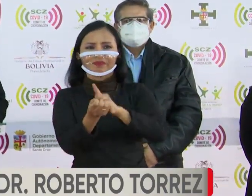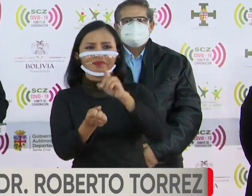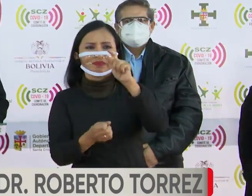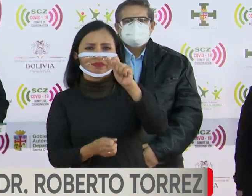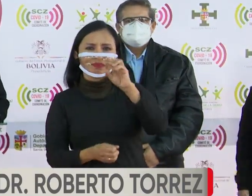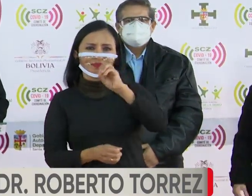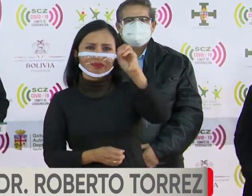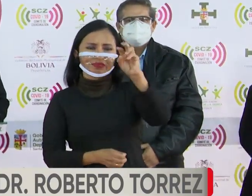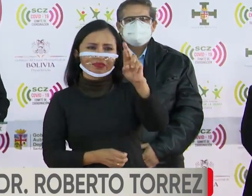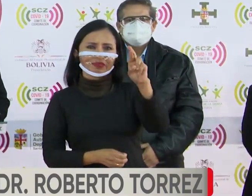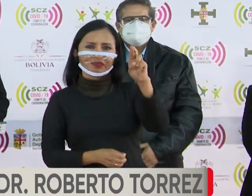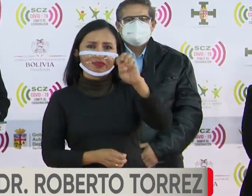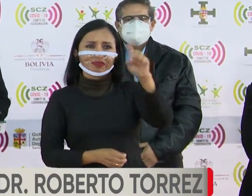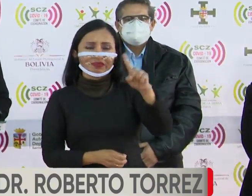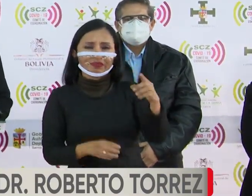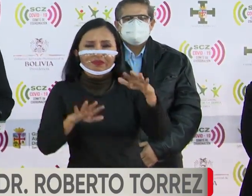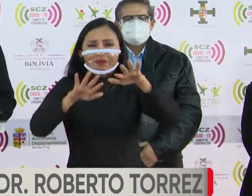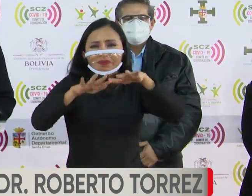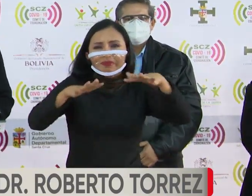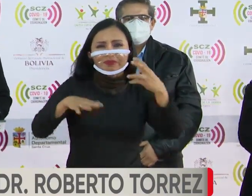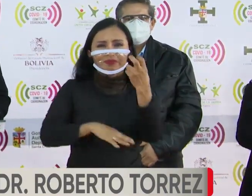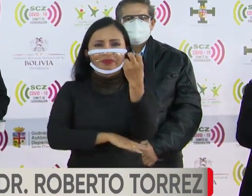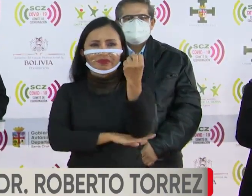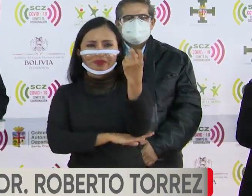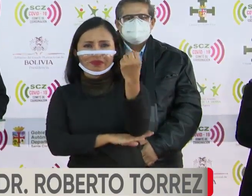cerca del mediodía,